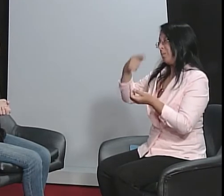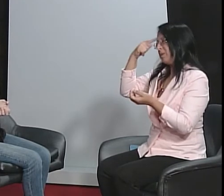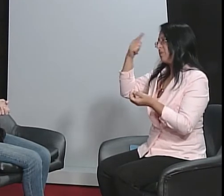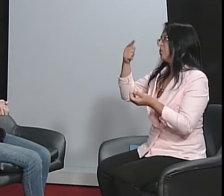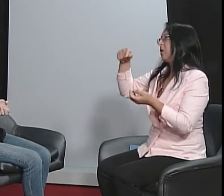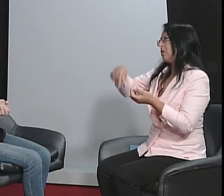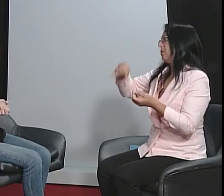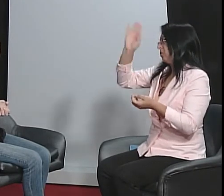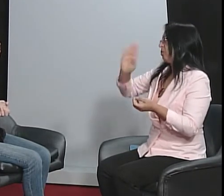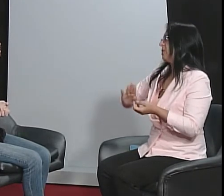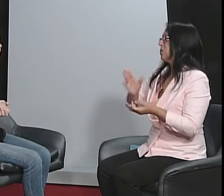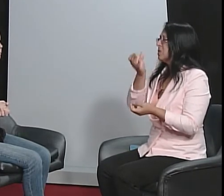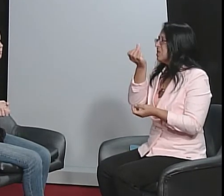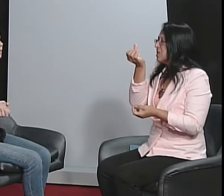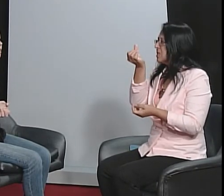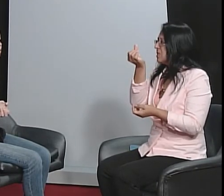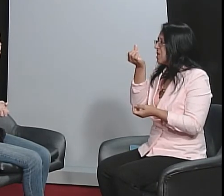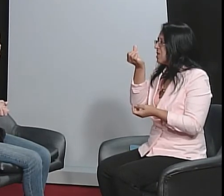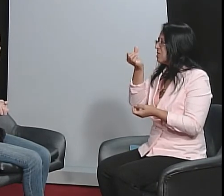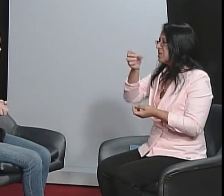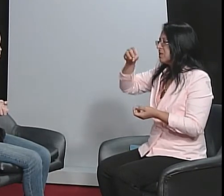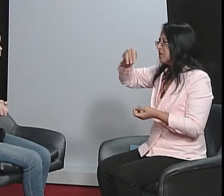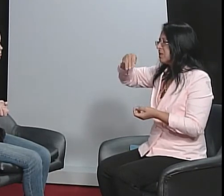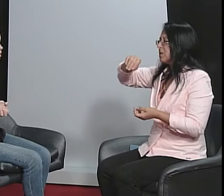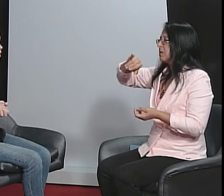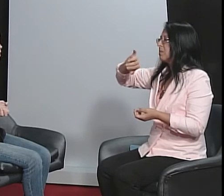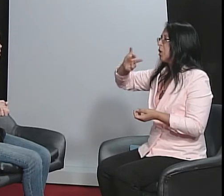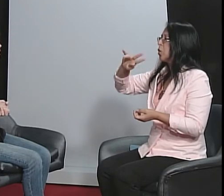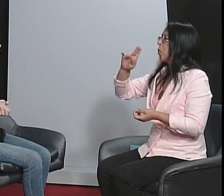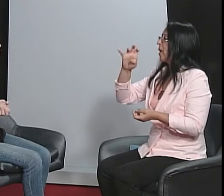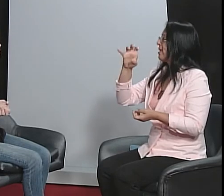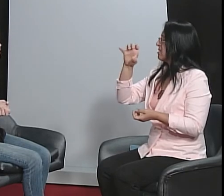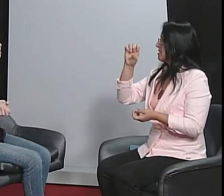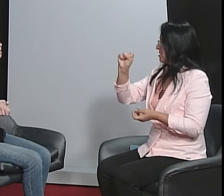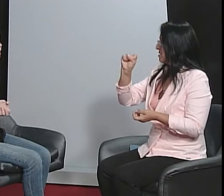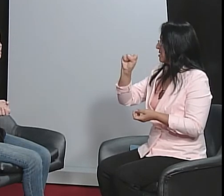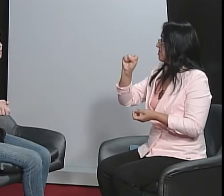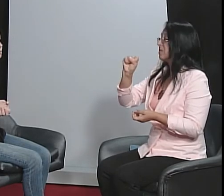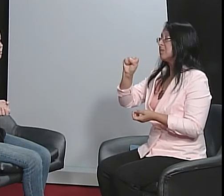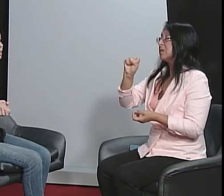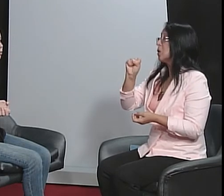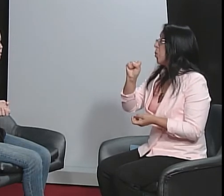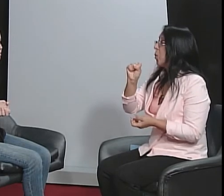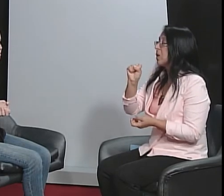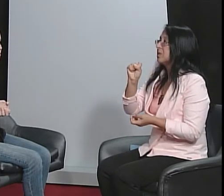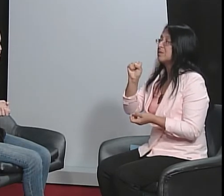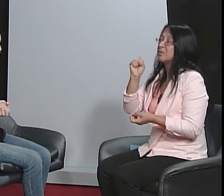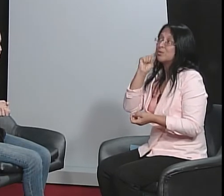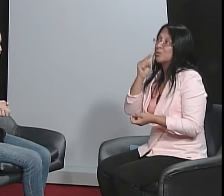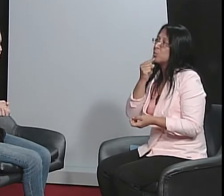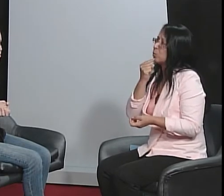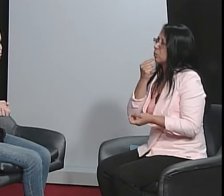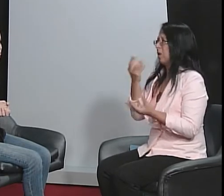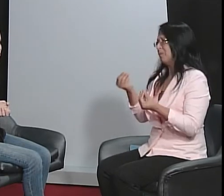bebês surdos, né? Que no Brasil tem seis milhões de surdos.